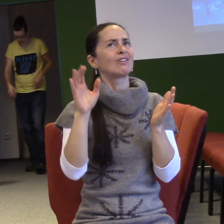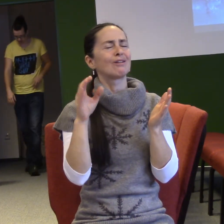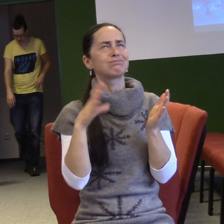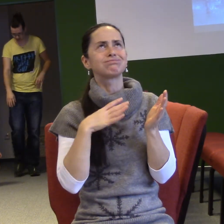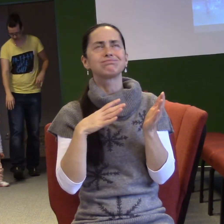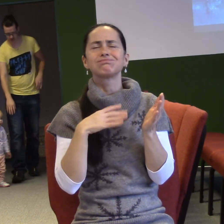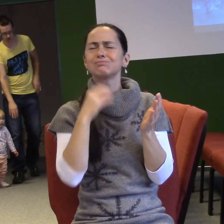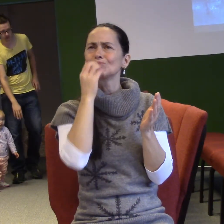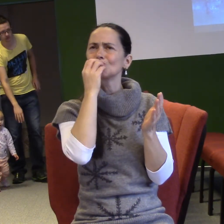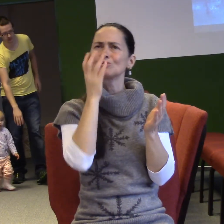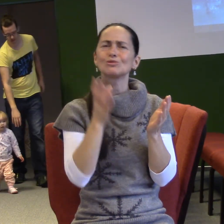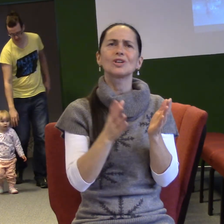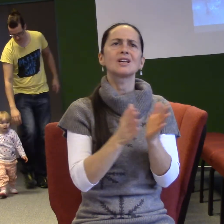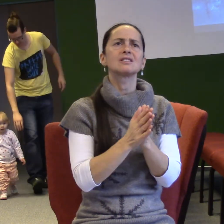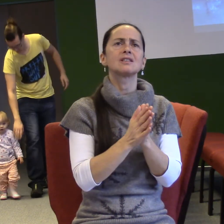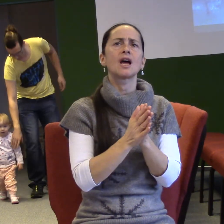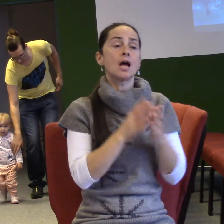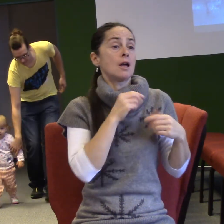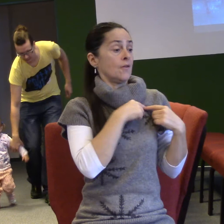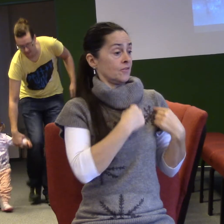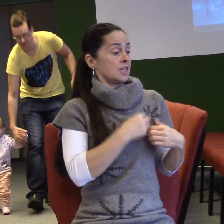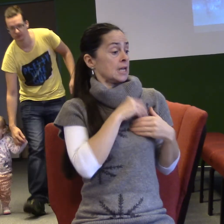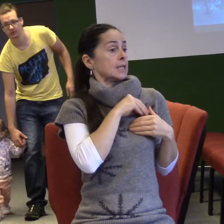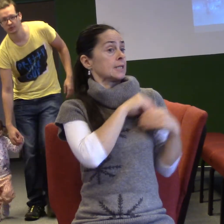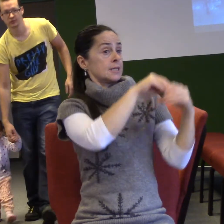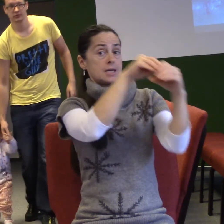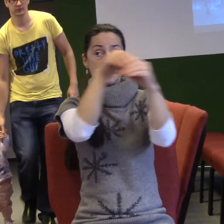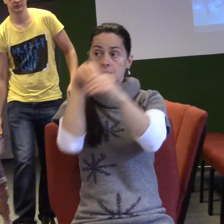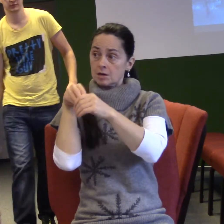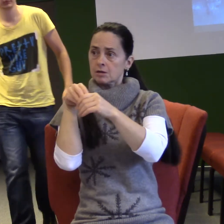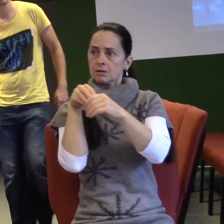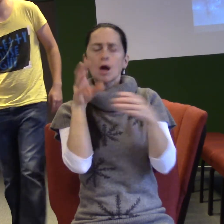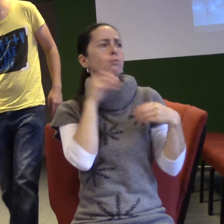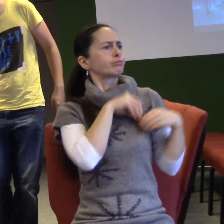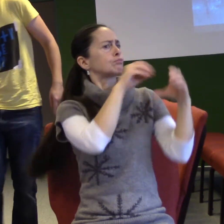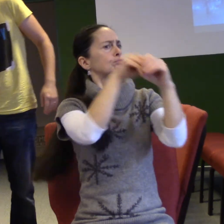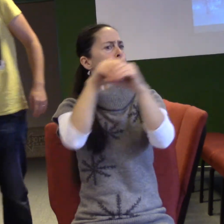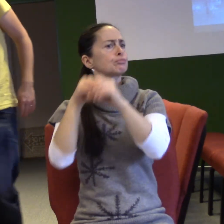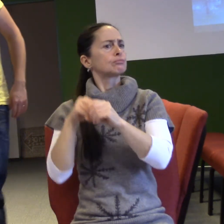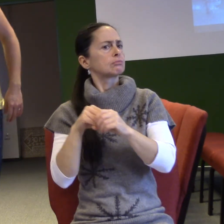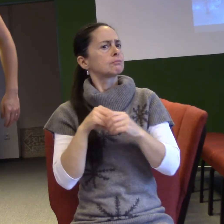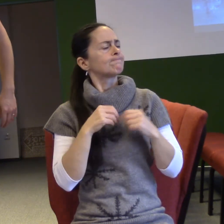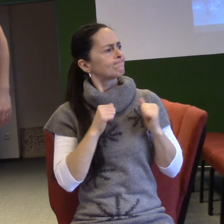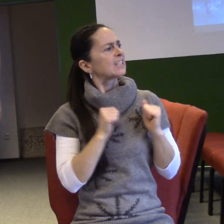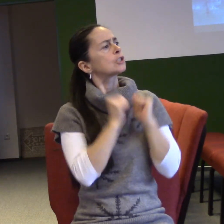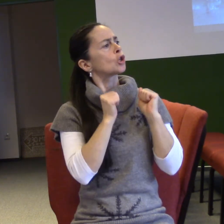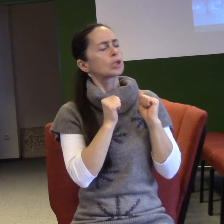hranice, aby tak žila v srdci každého z nás. Poženej srdce každého, tady je. Pude nám tu jistotu stát před tebou,